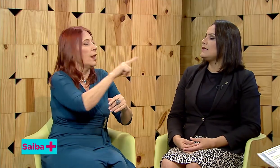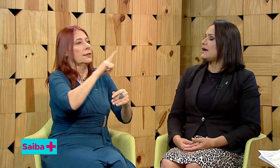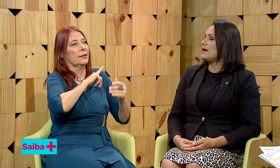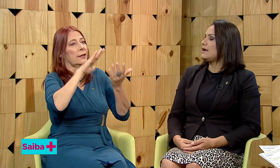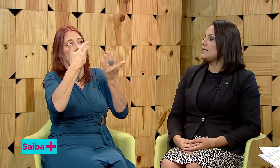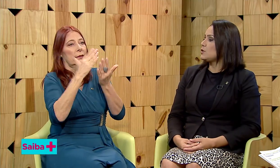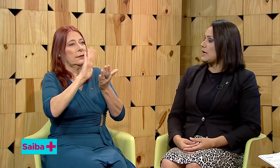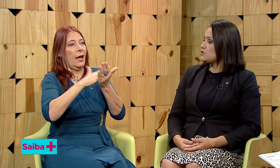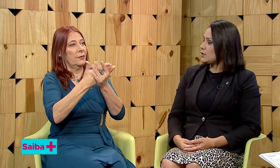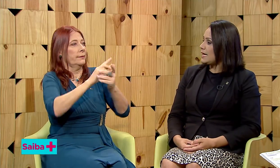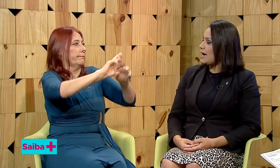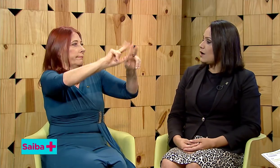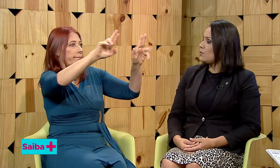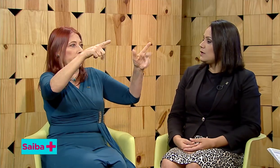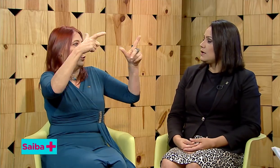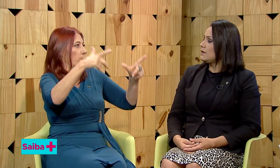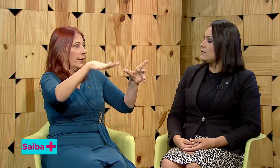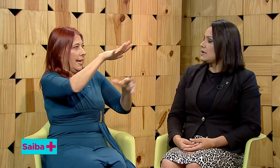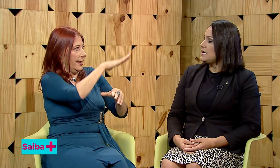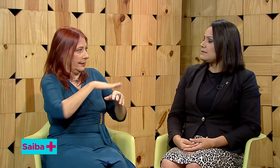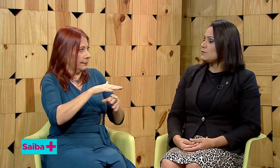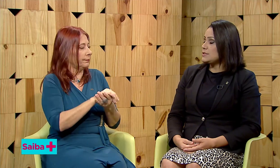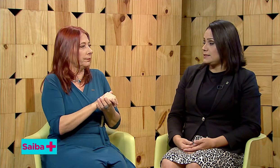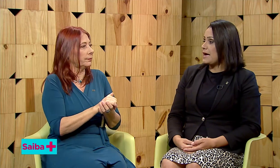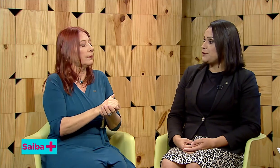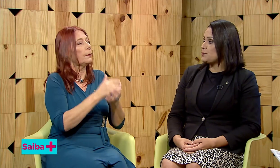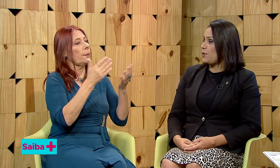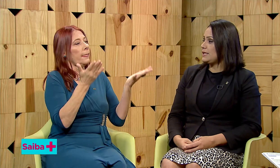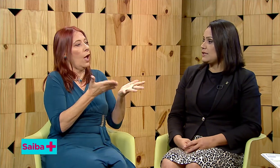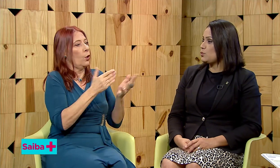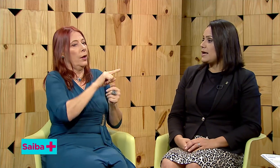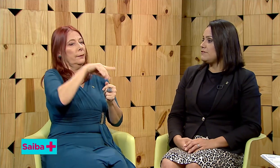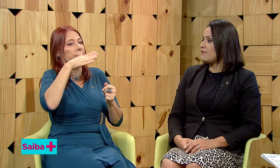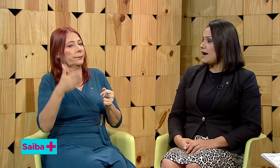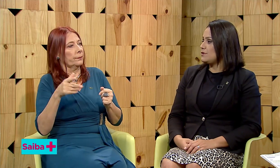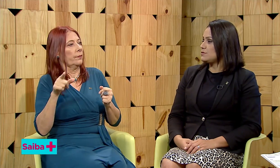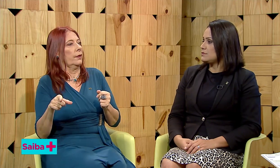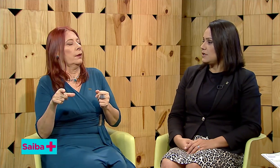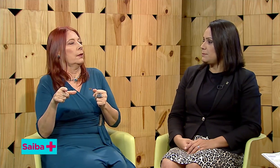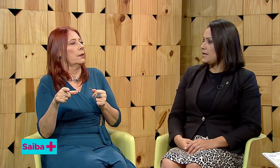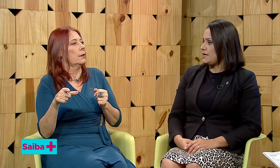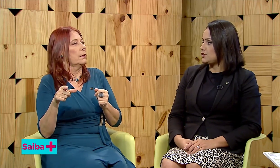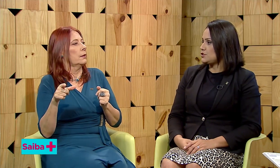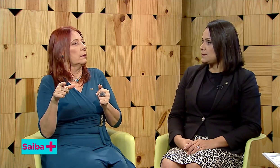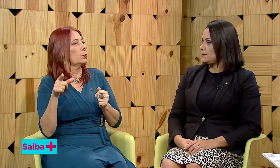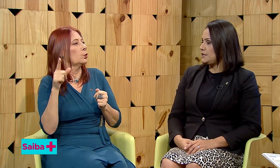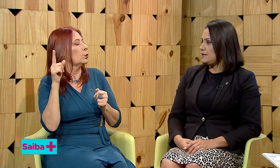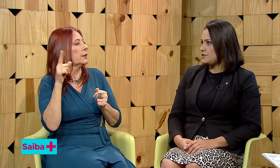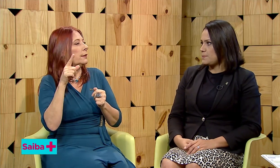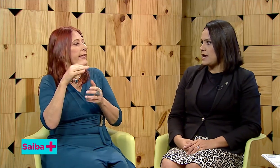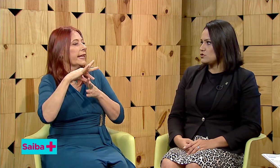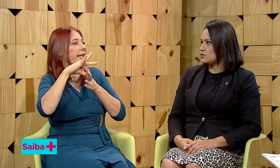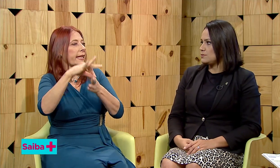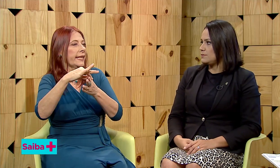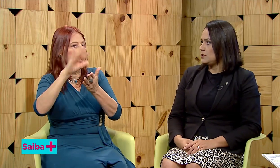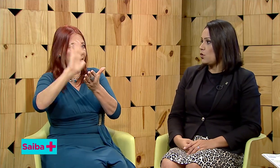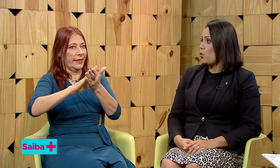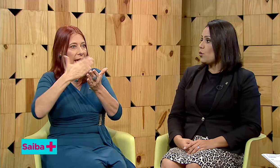área educacional. Os intérpretes podem atuar em vários ambientes e espaços. O